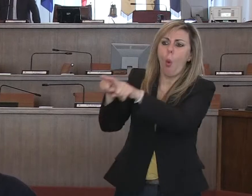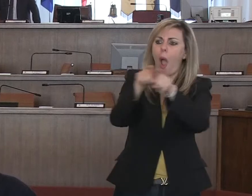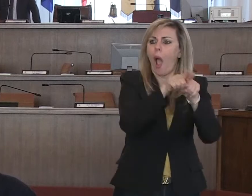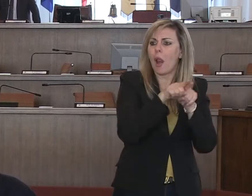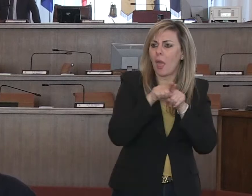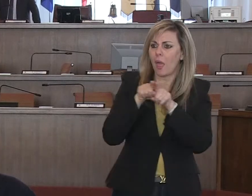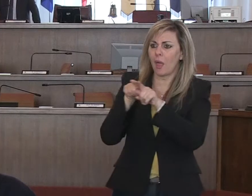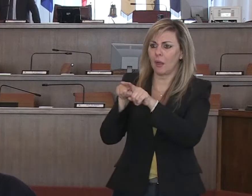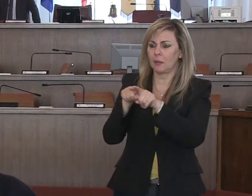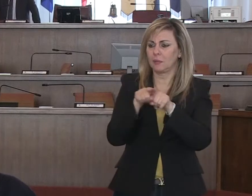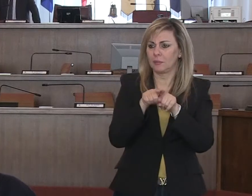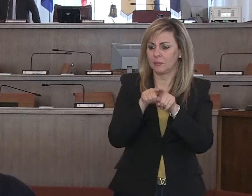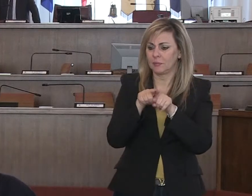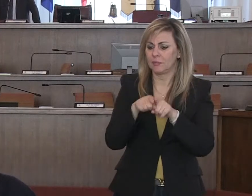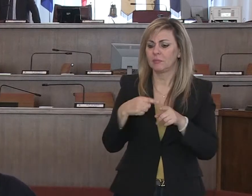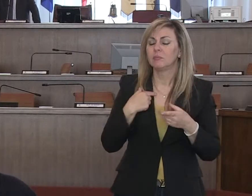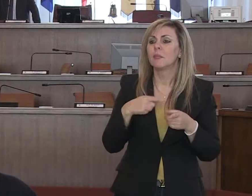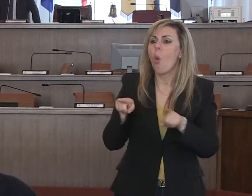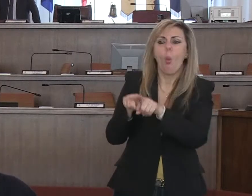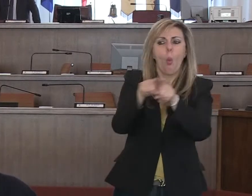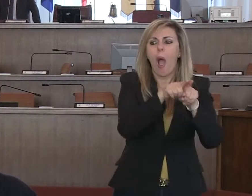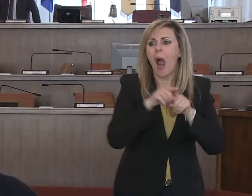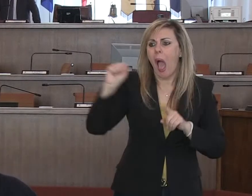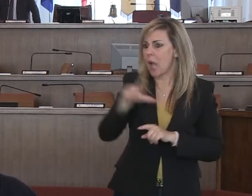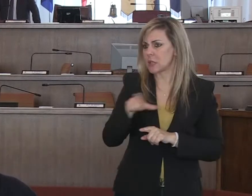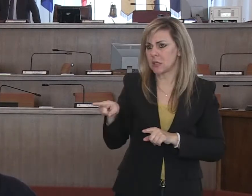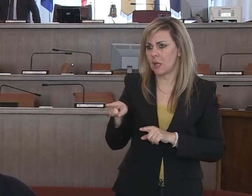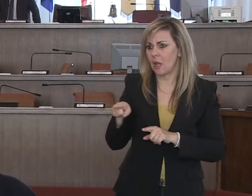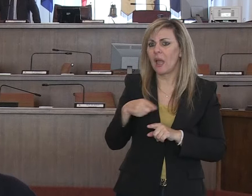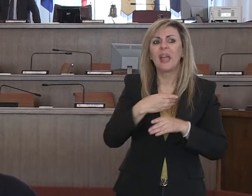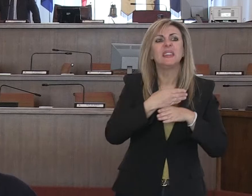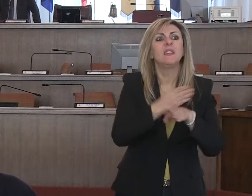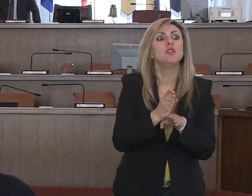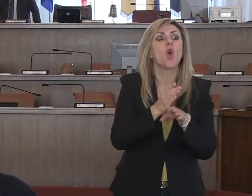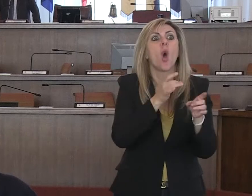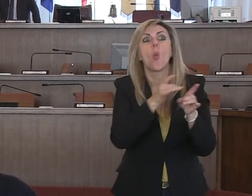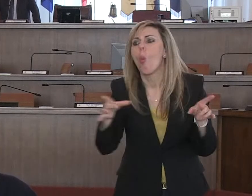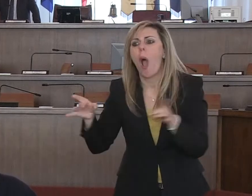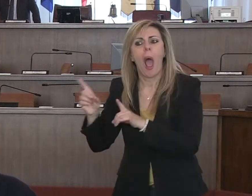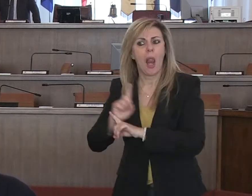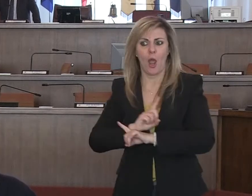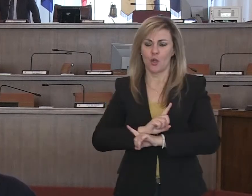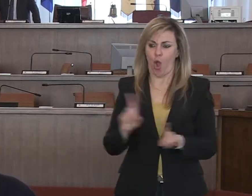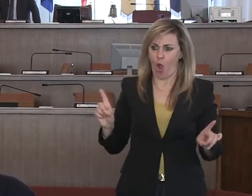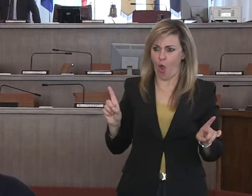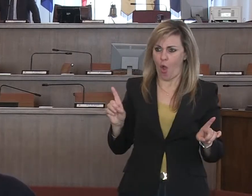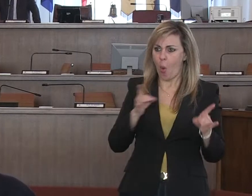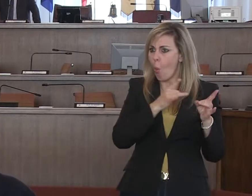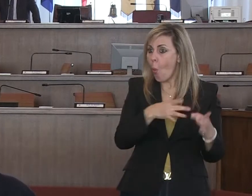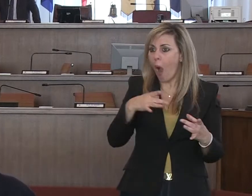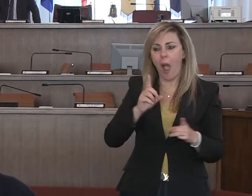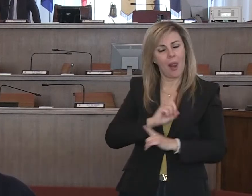per tutte le aste. Quando intendo omogenea intendo non ripartizione uguale, ma la ripartizione andava fatta in base